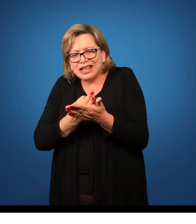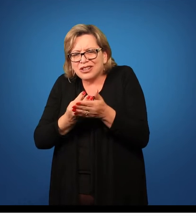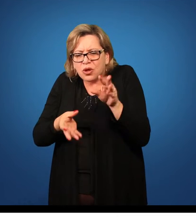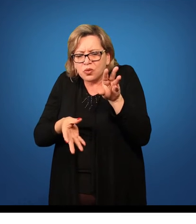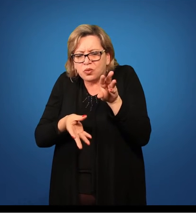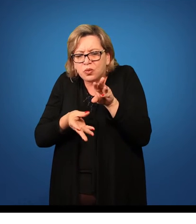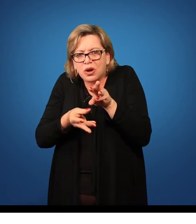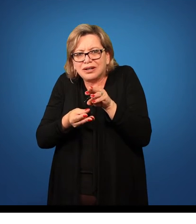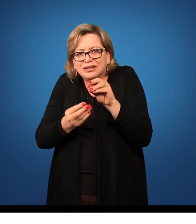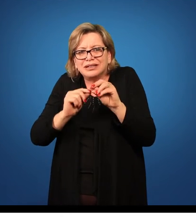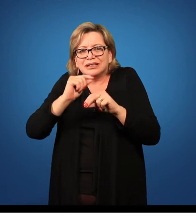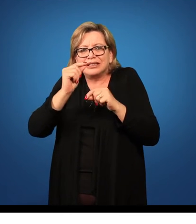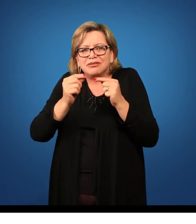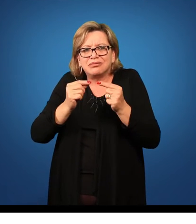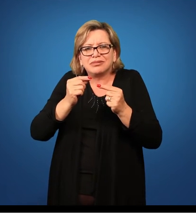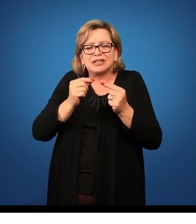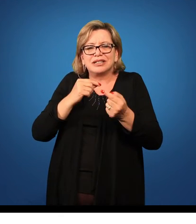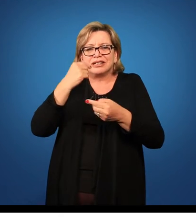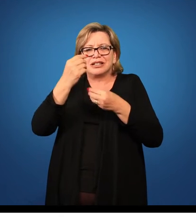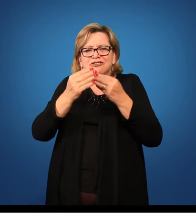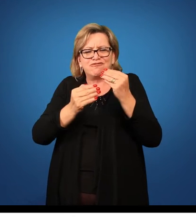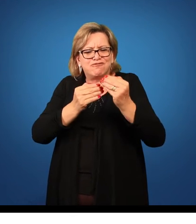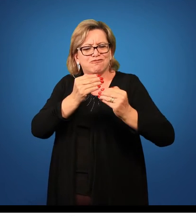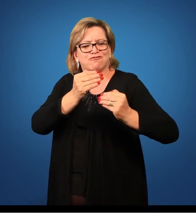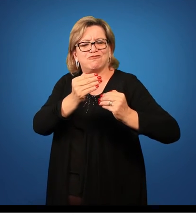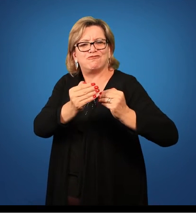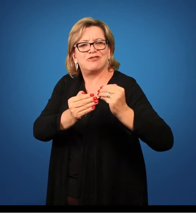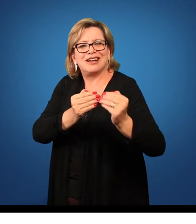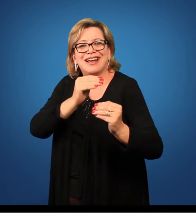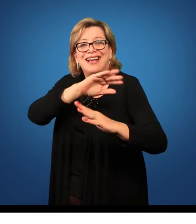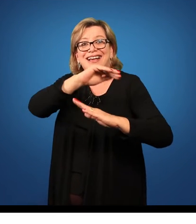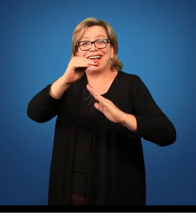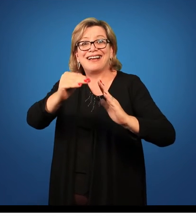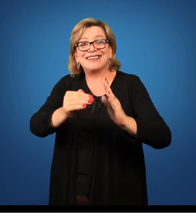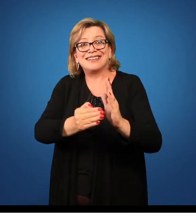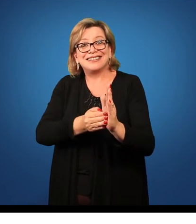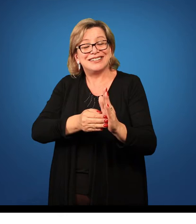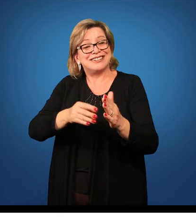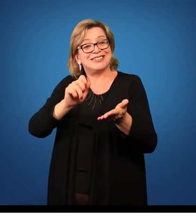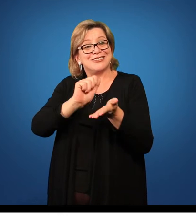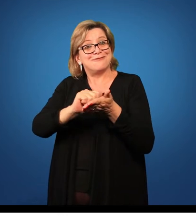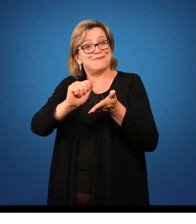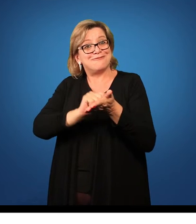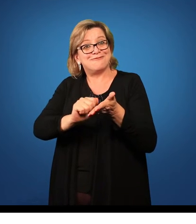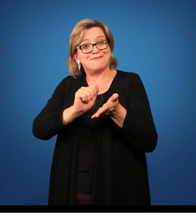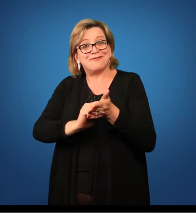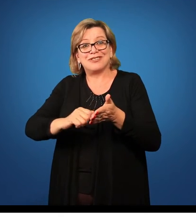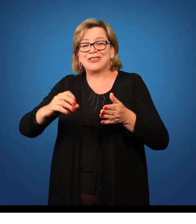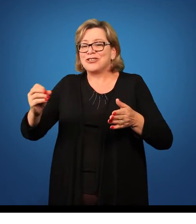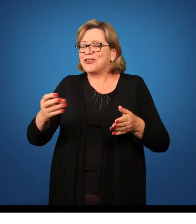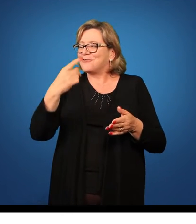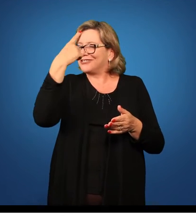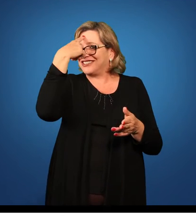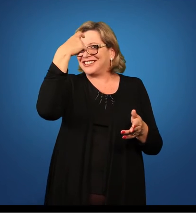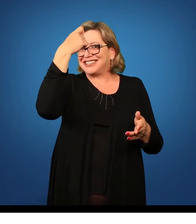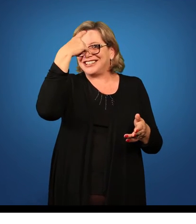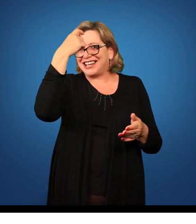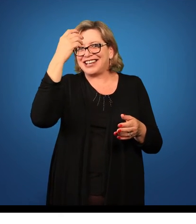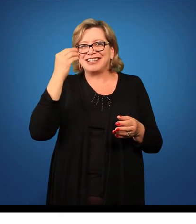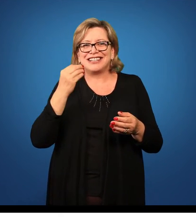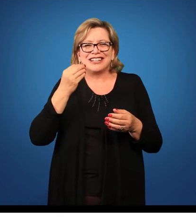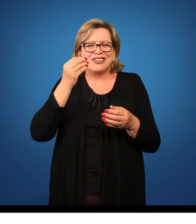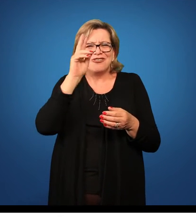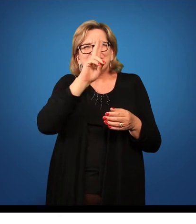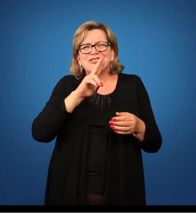pequenos textos e ao longo de um processo educacional, chegamos até a inovação de novas ideias através de